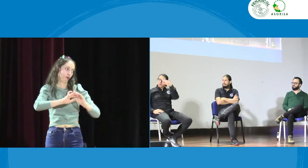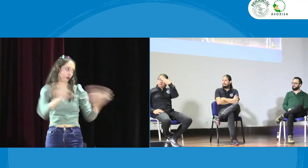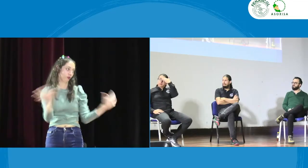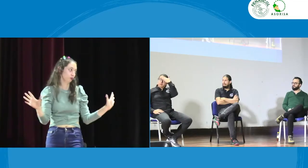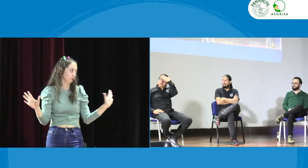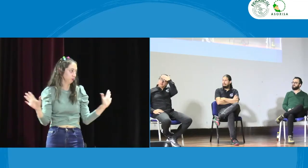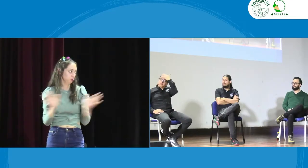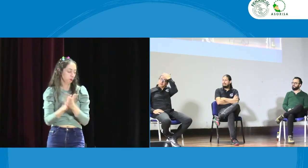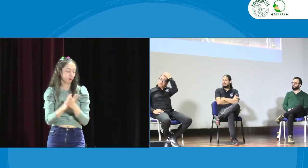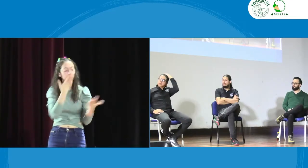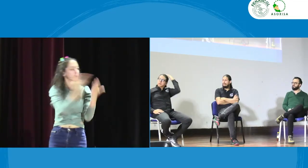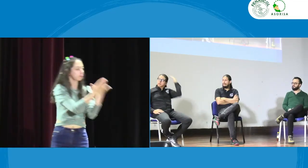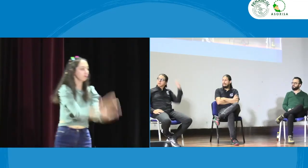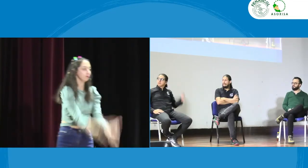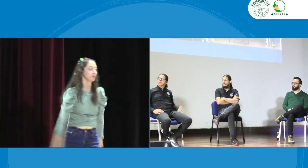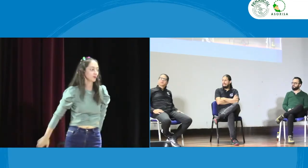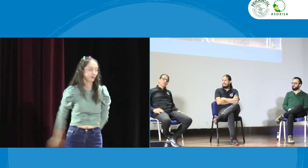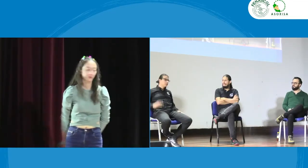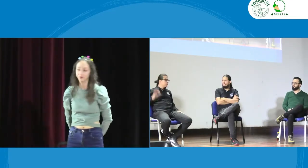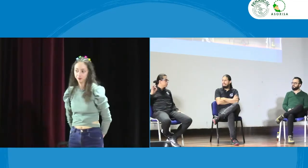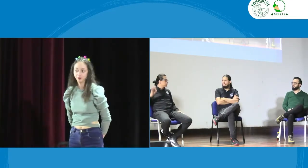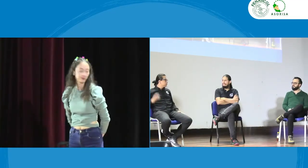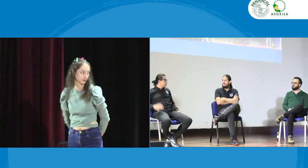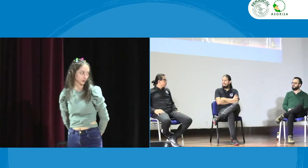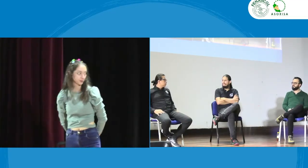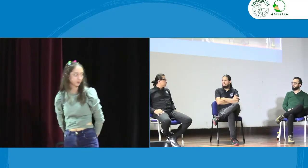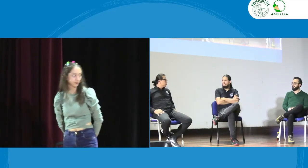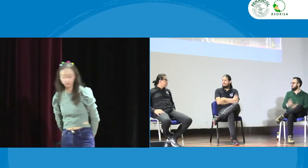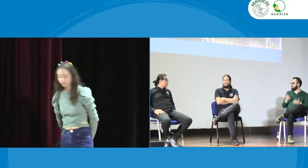pueda construir realmente un equipo claro eso es todo muchas gracias